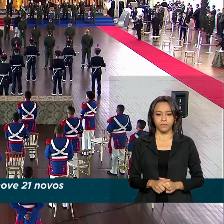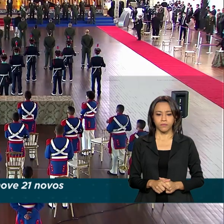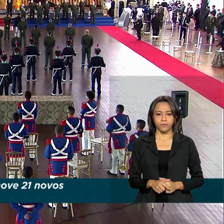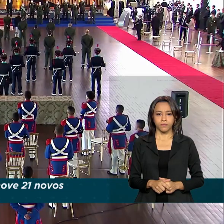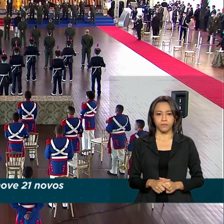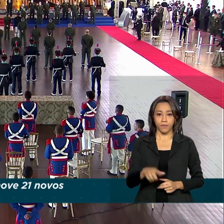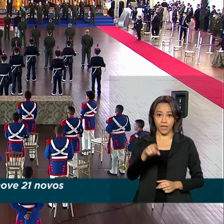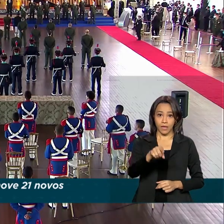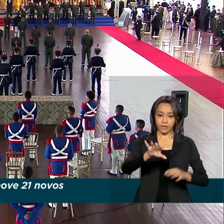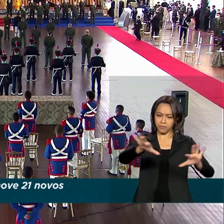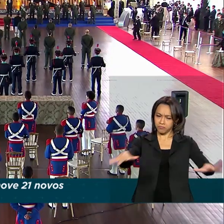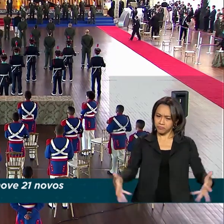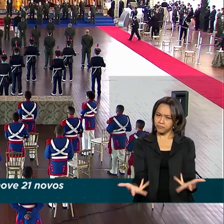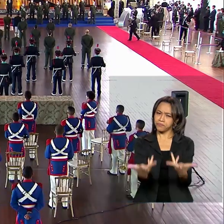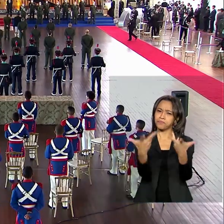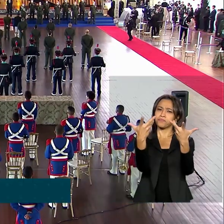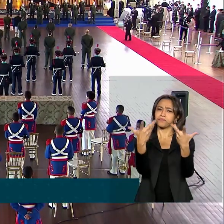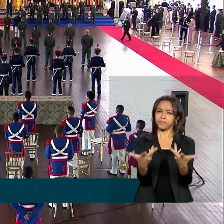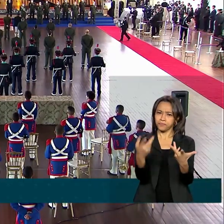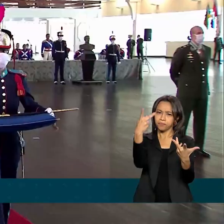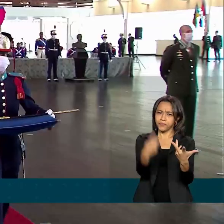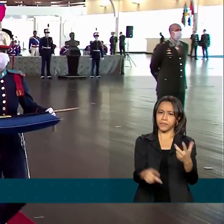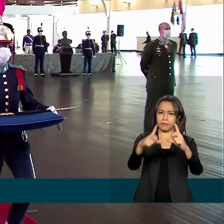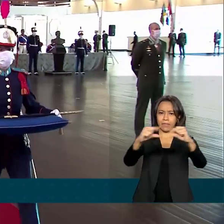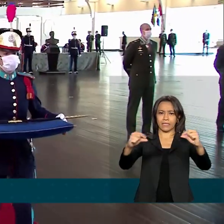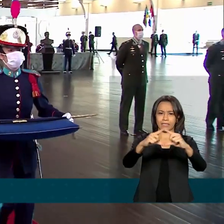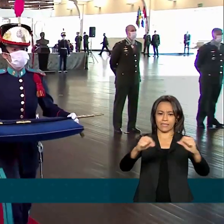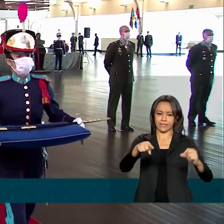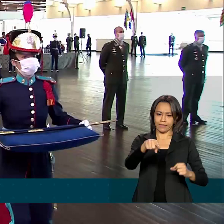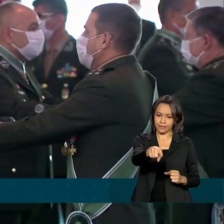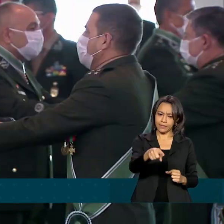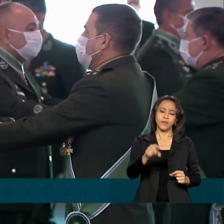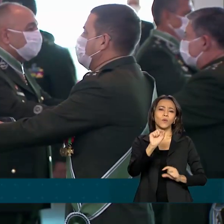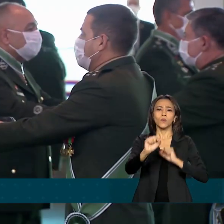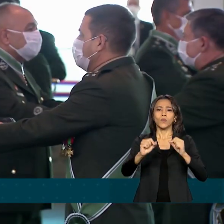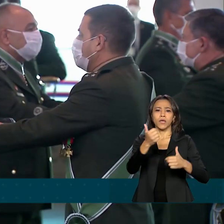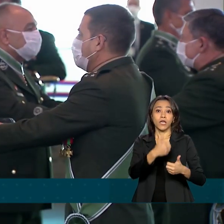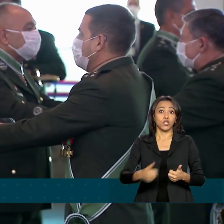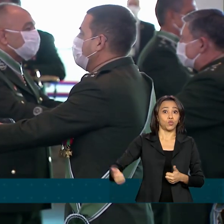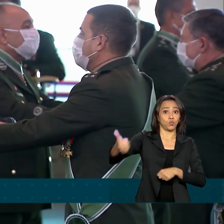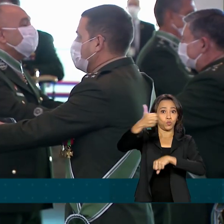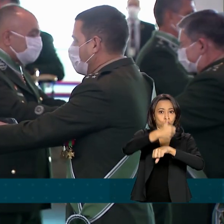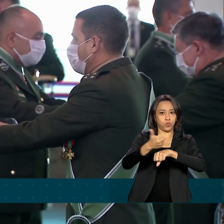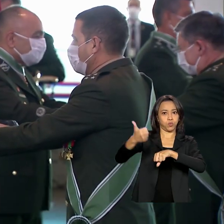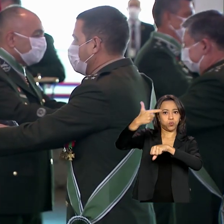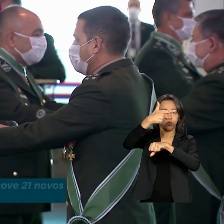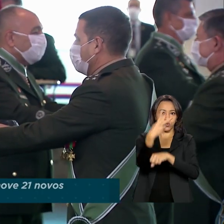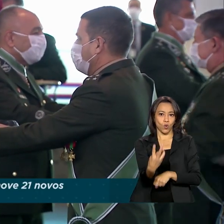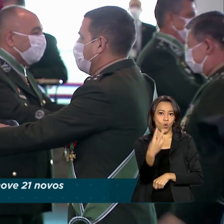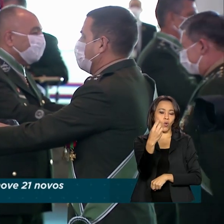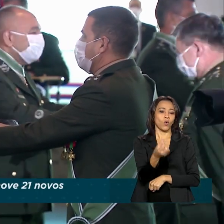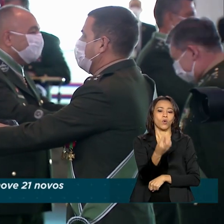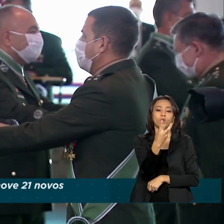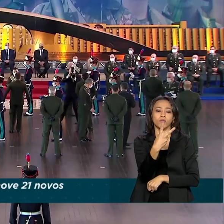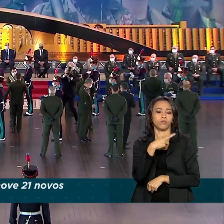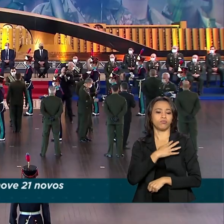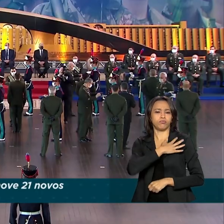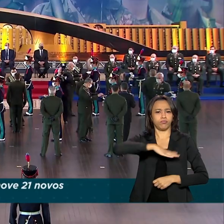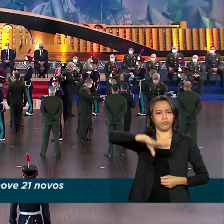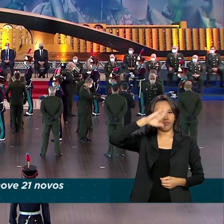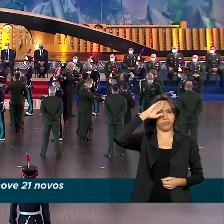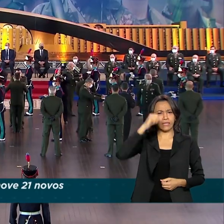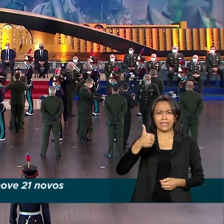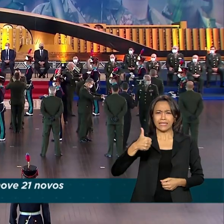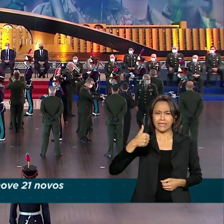A solenidade foi no Clube do Exército em Brasília e marcou a promoção de dois generais de exército, seis generais de divisão e